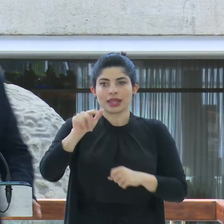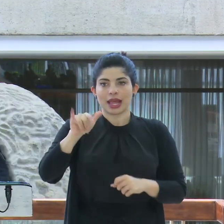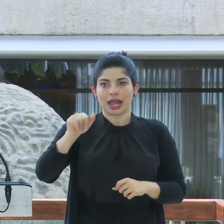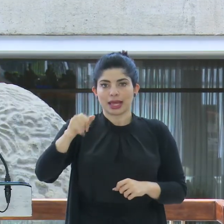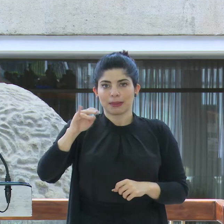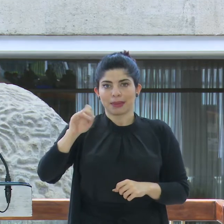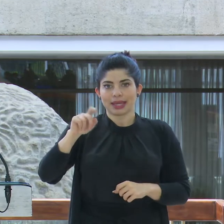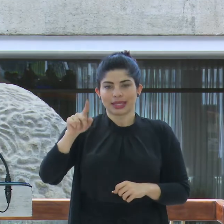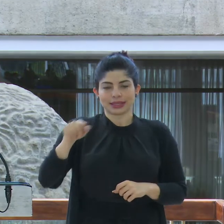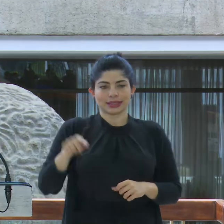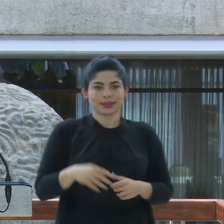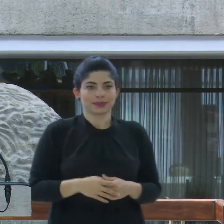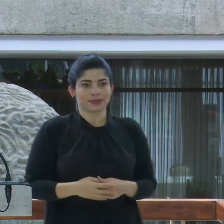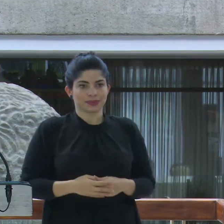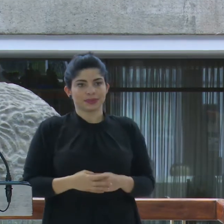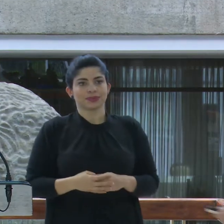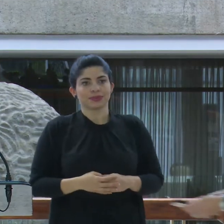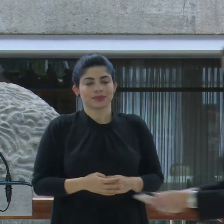Figueres.